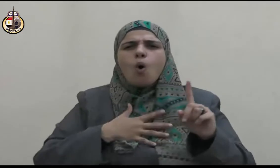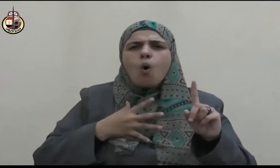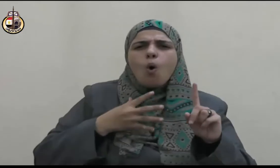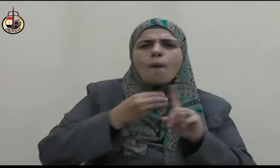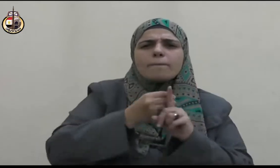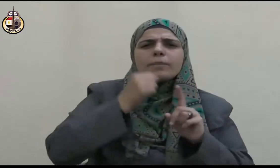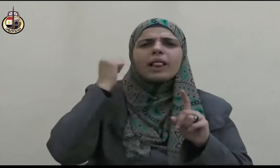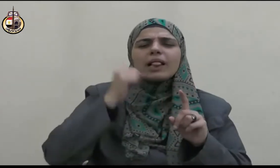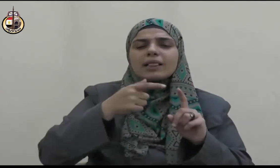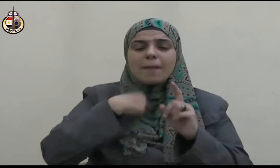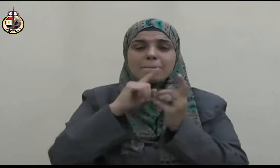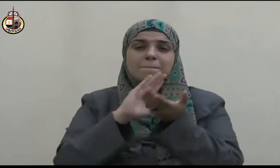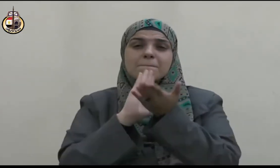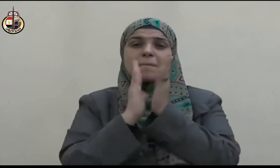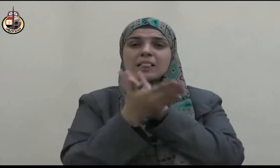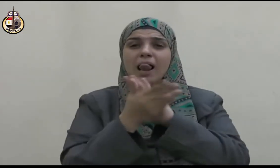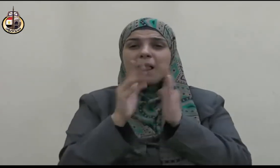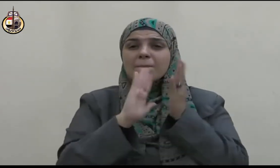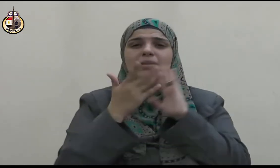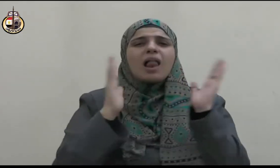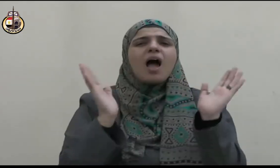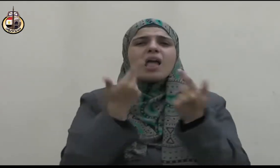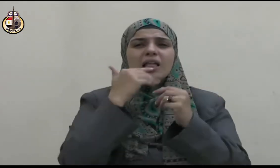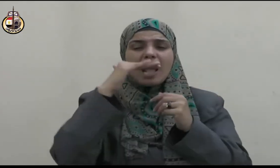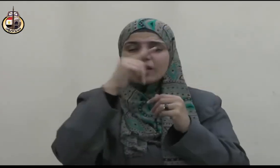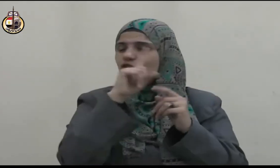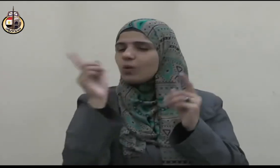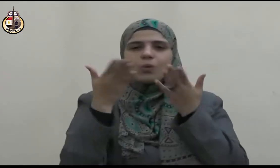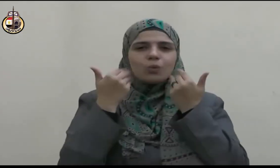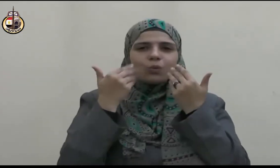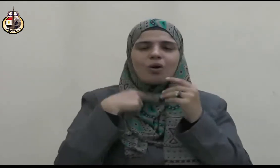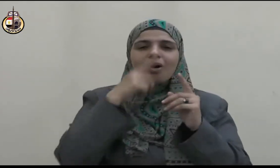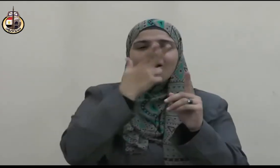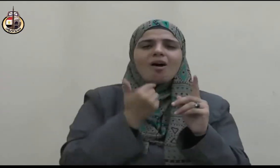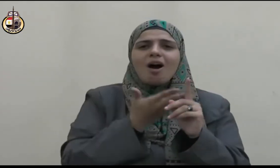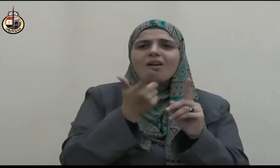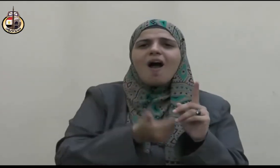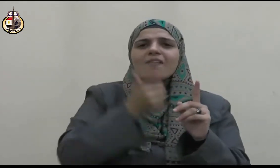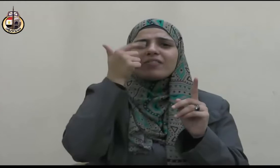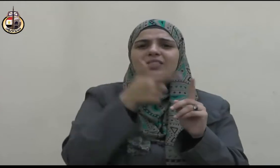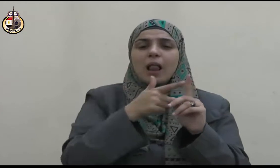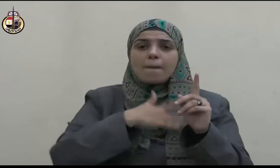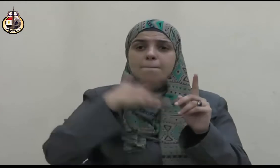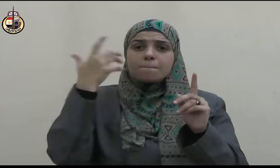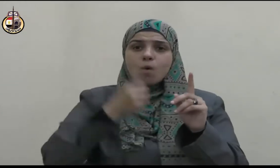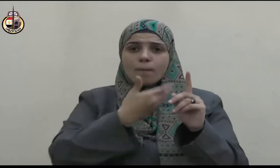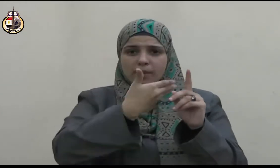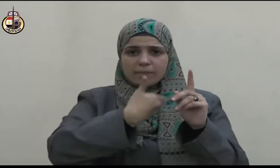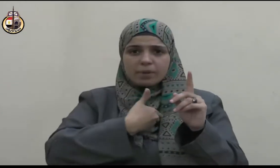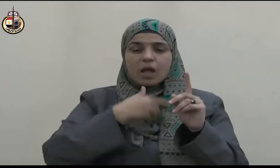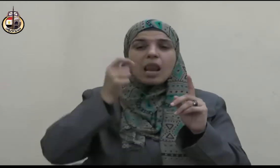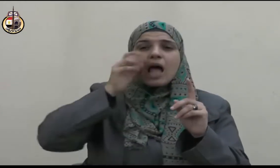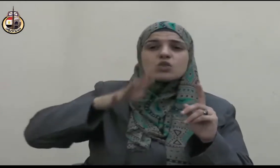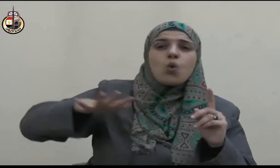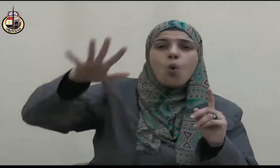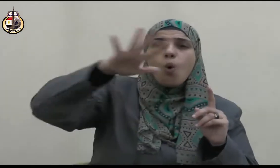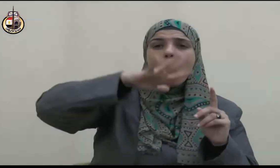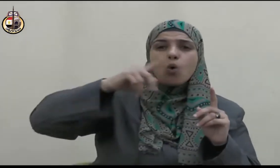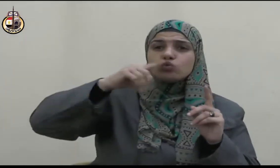ذكرها وربما ذبح الشاتى ثم يقطعها أعضاء ثم يبعثها في صديقات